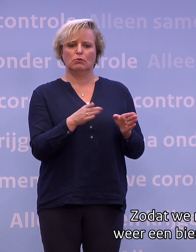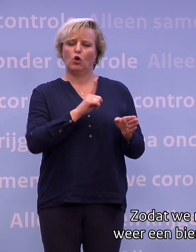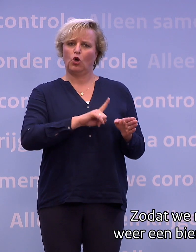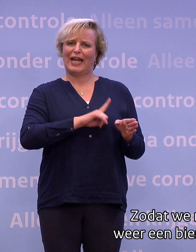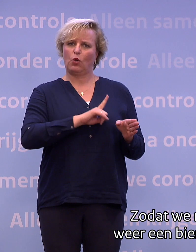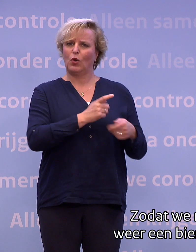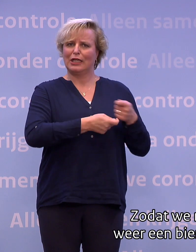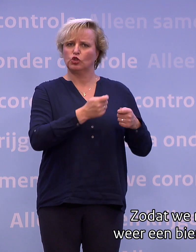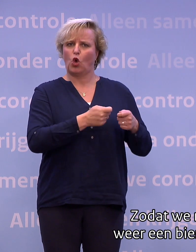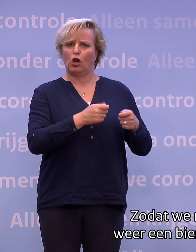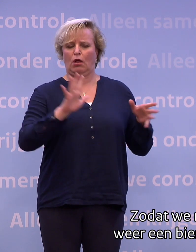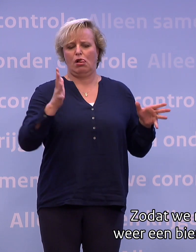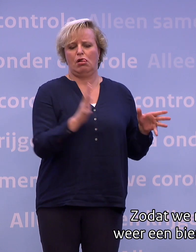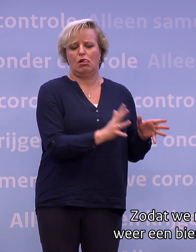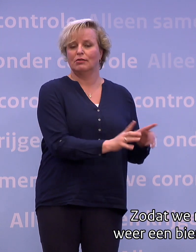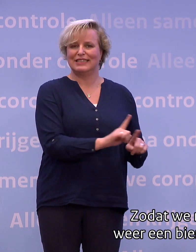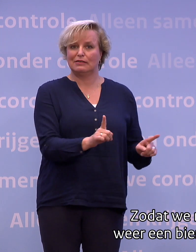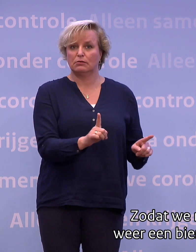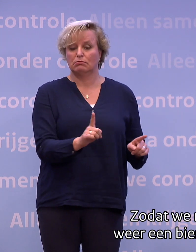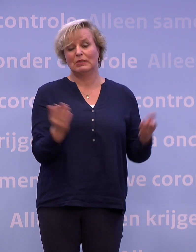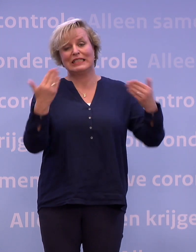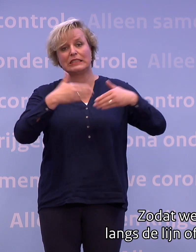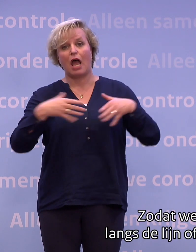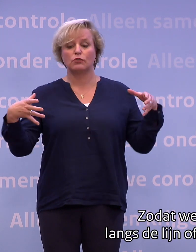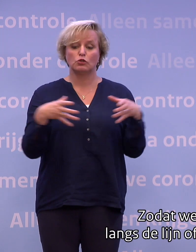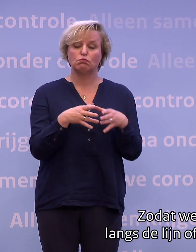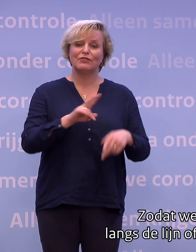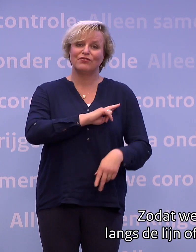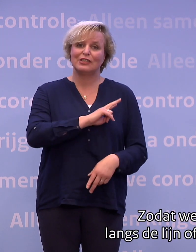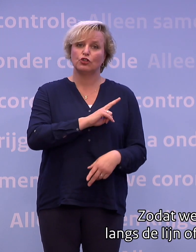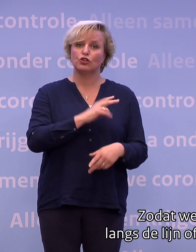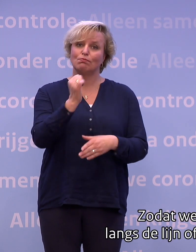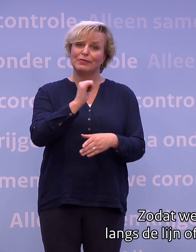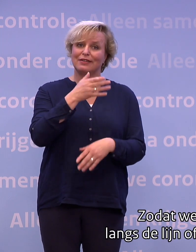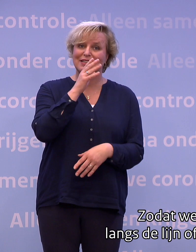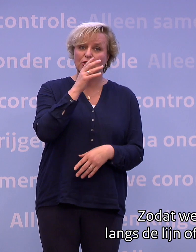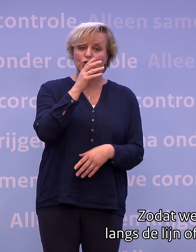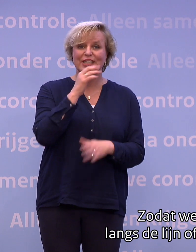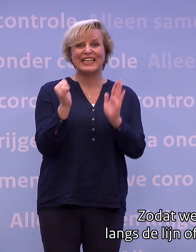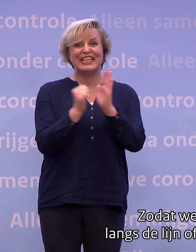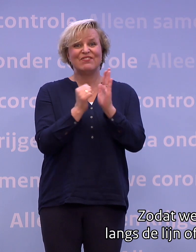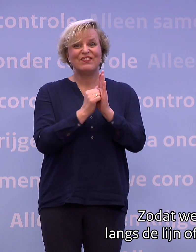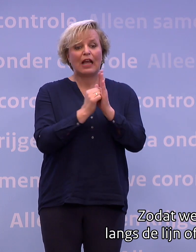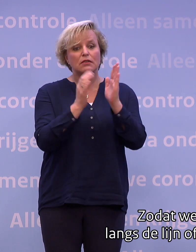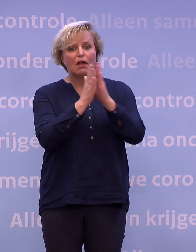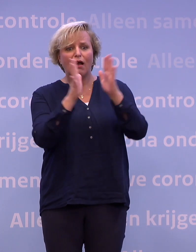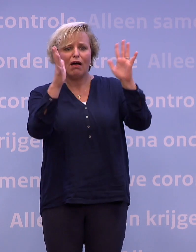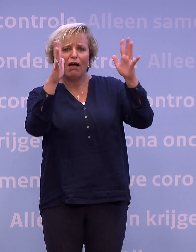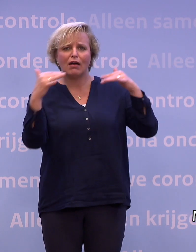Zodat we met vrienden s'avonds weer een biertje kunnen gaan drinken. Zodat we in het weekend weer langs de lijn of op het veld kunnen staan.